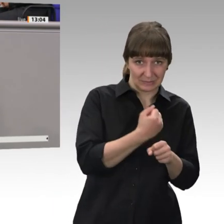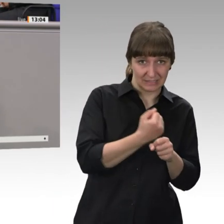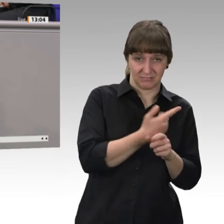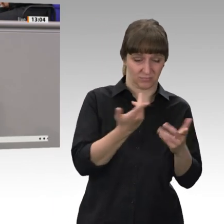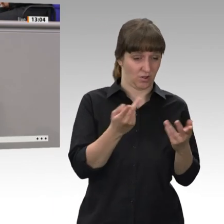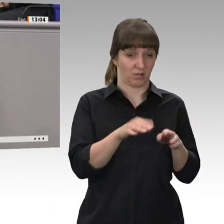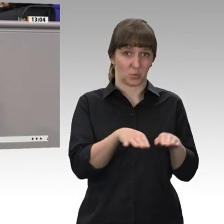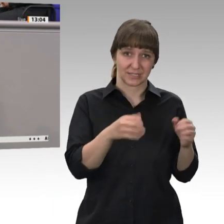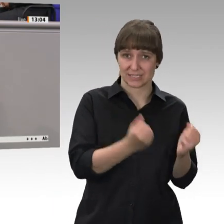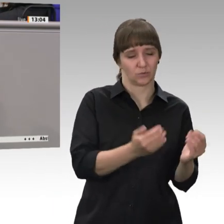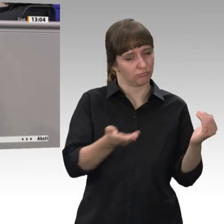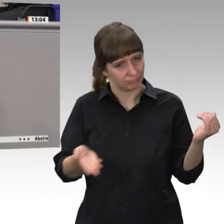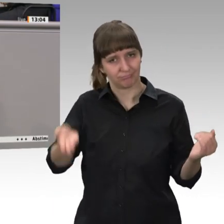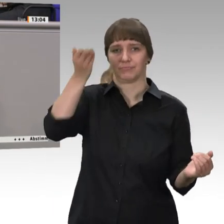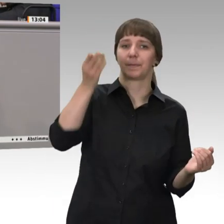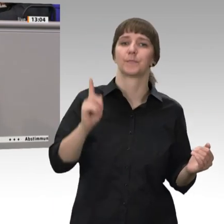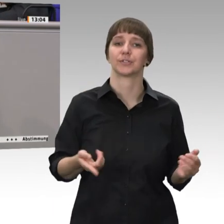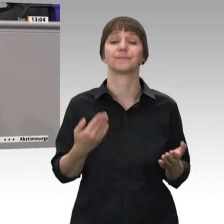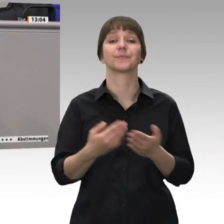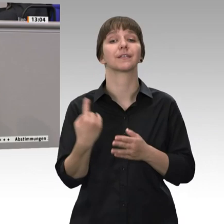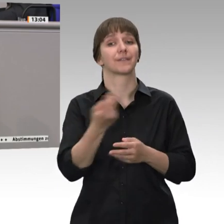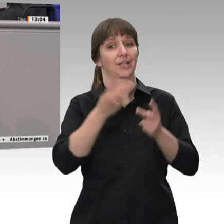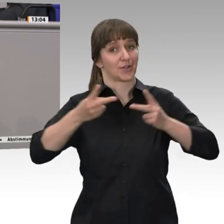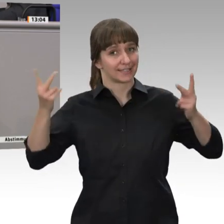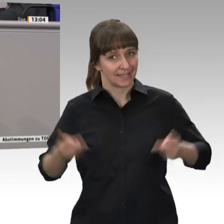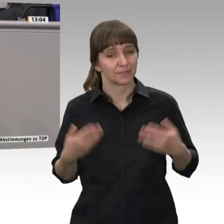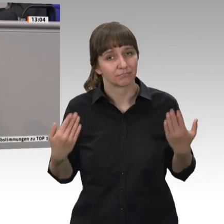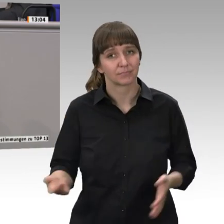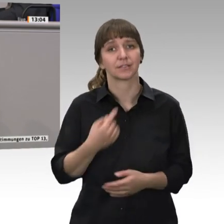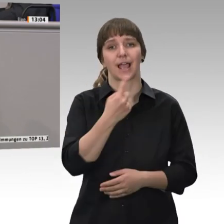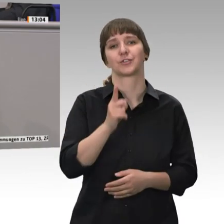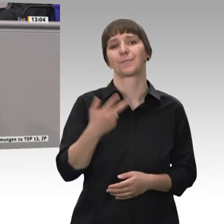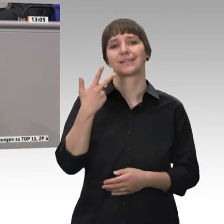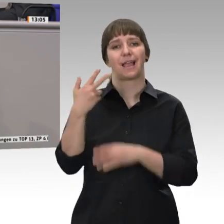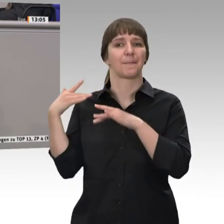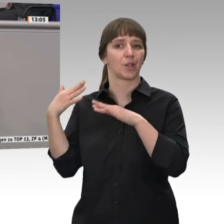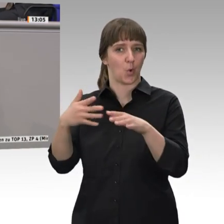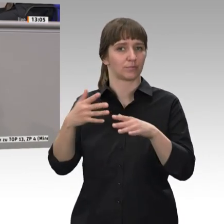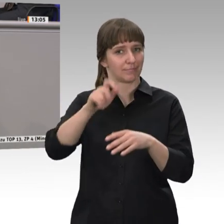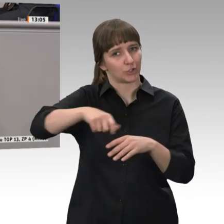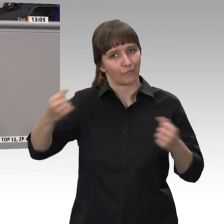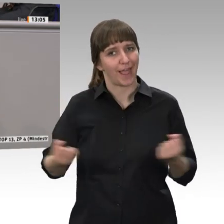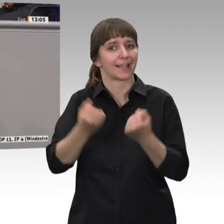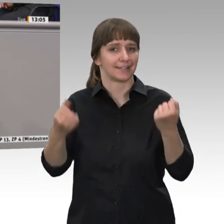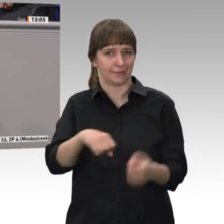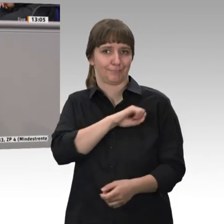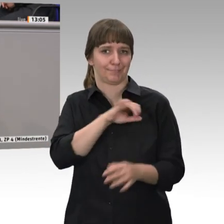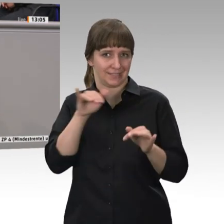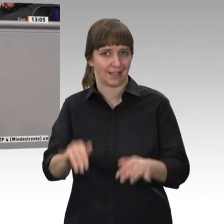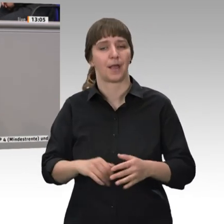Von unserem Konzept jedenfalls werden 1,3 Millionen fleißige Menschen profitieren. Die Grundrente